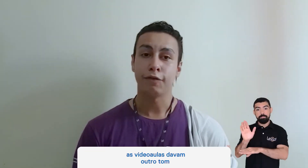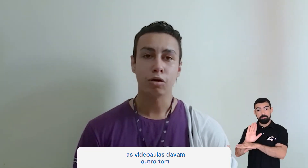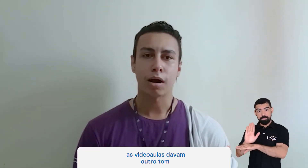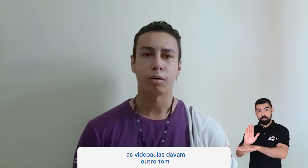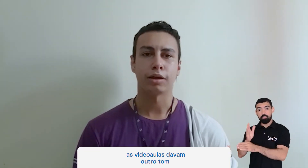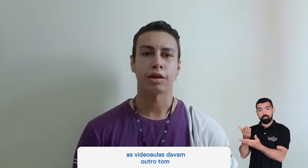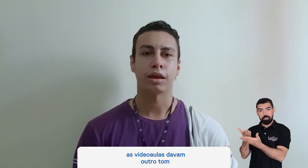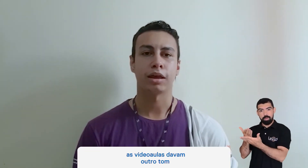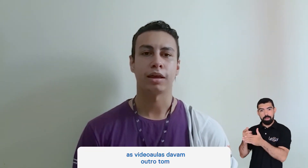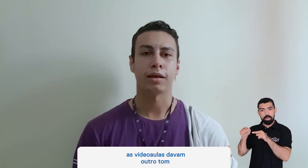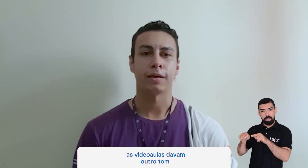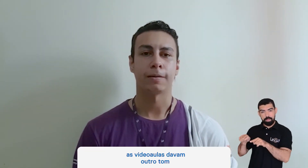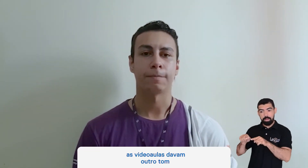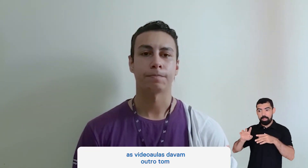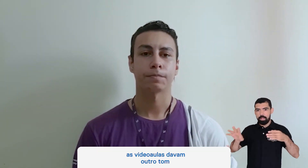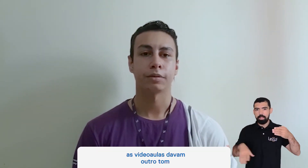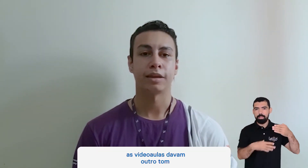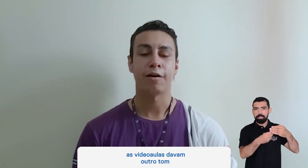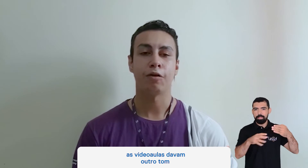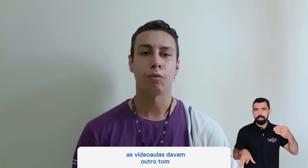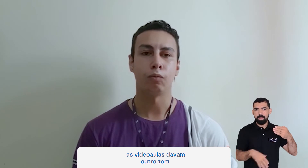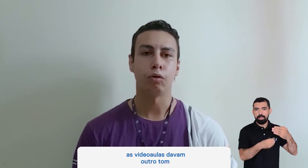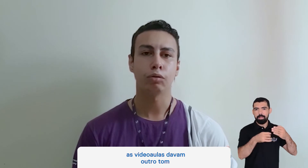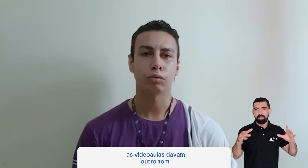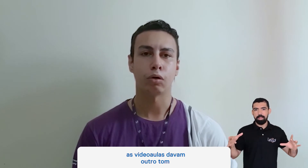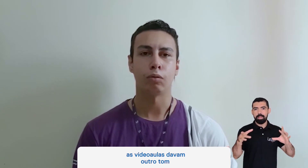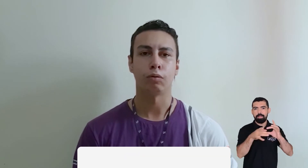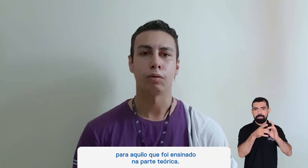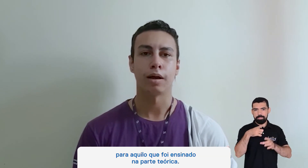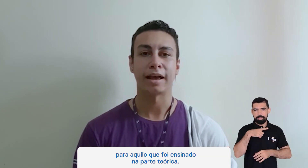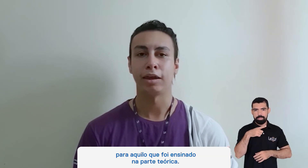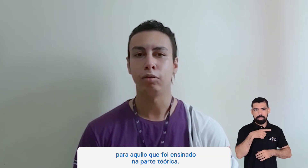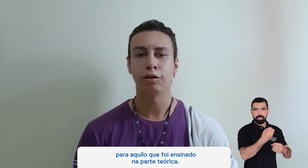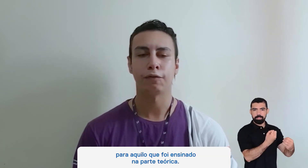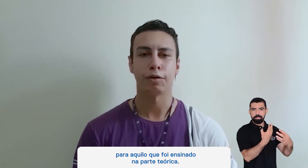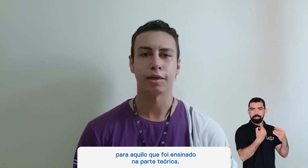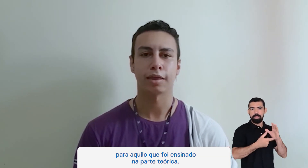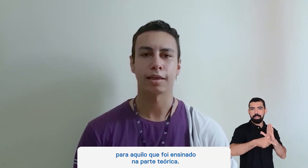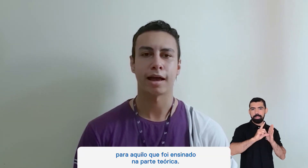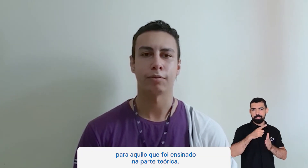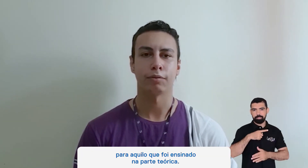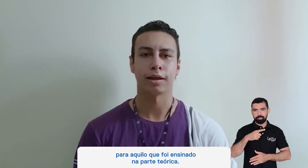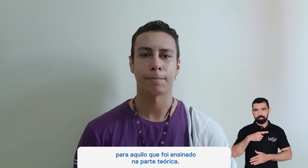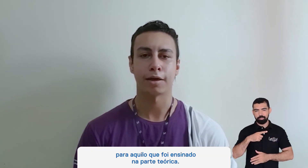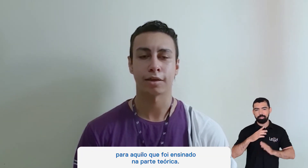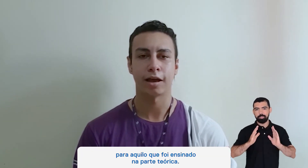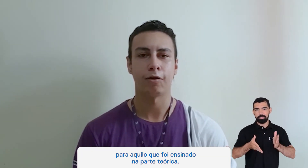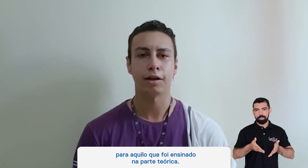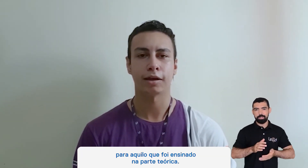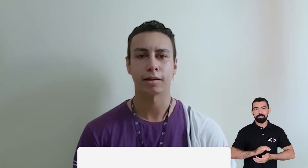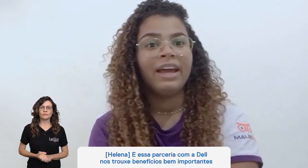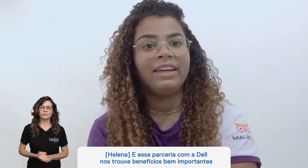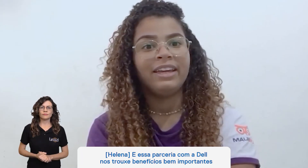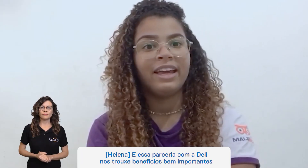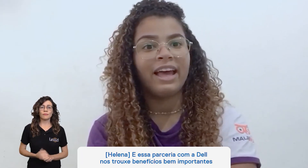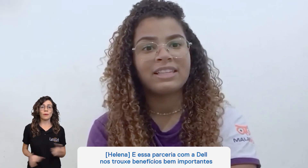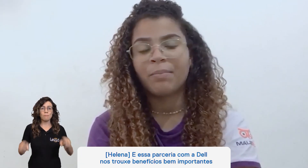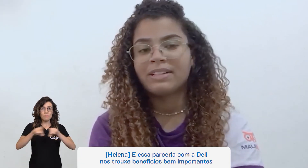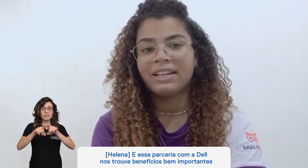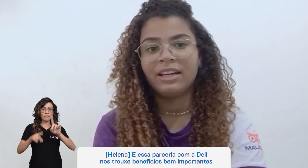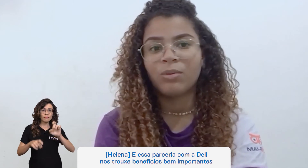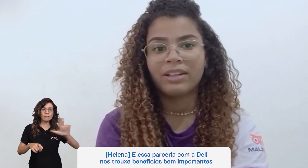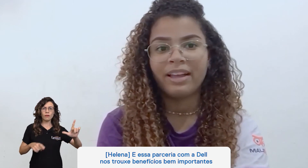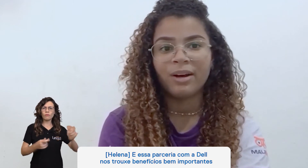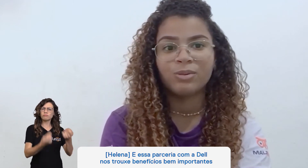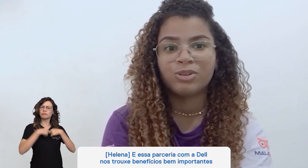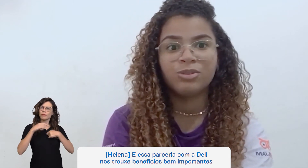as videoaulas que davam um outro tom, aquilo que foi ensinado na parte teórica. E essa